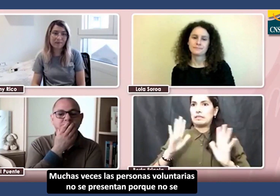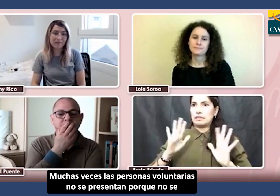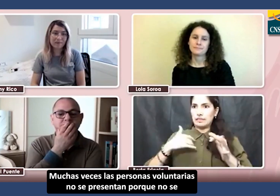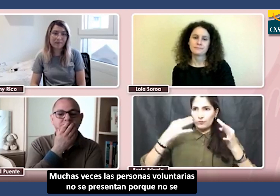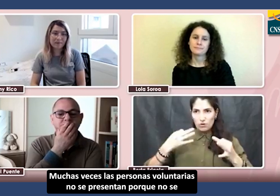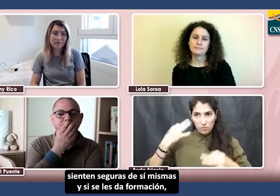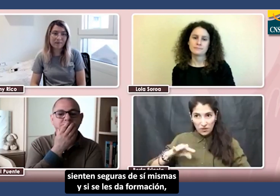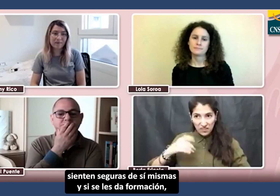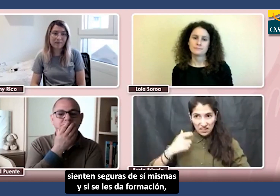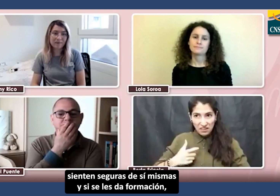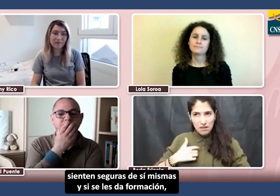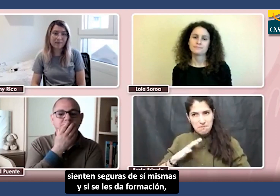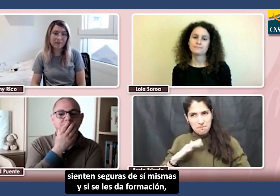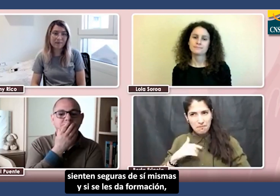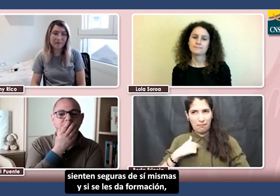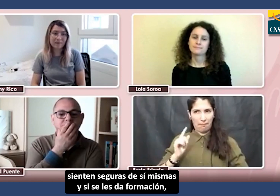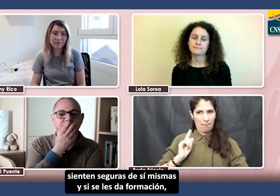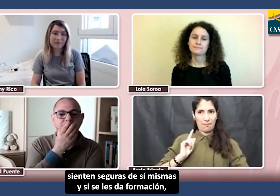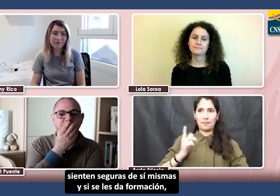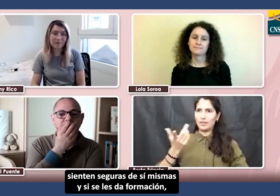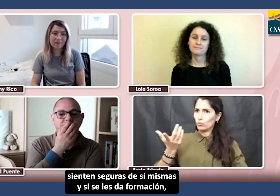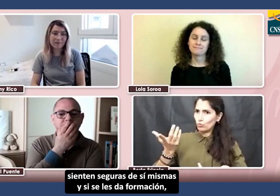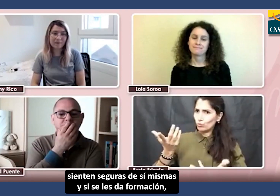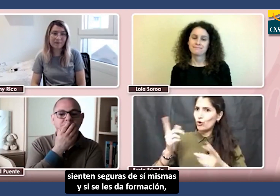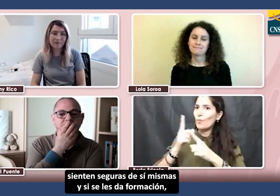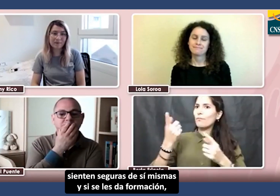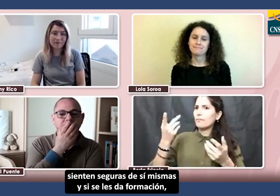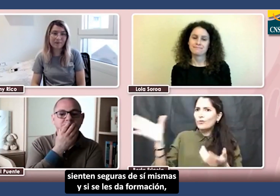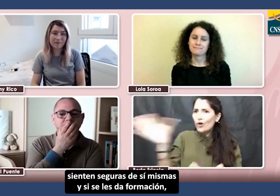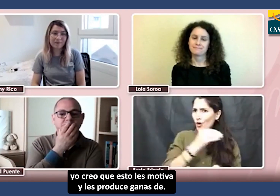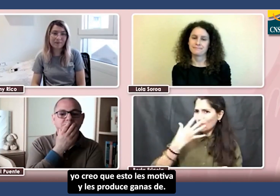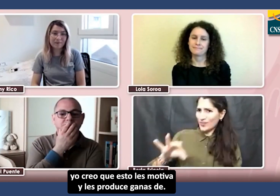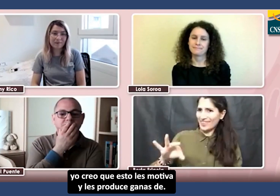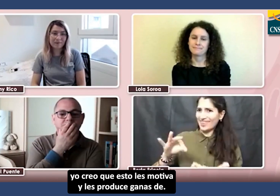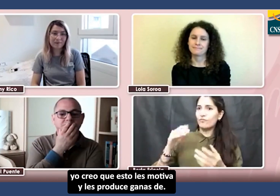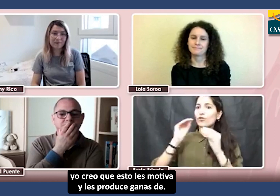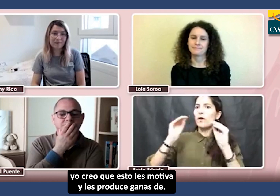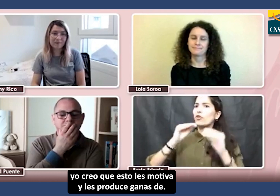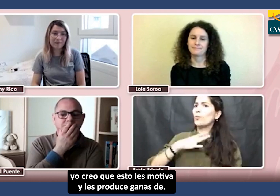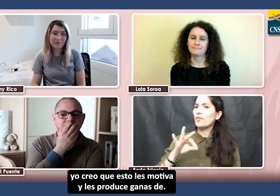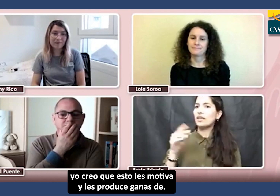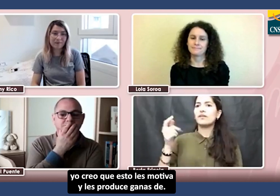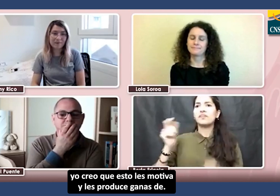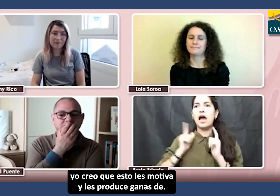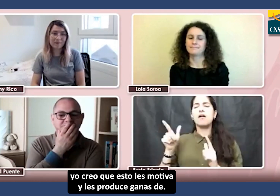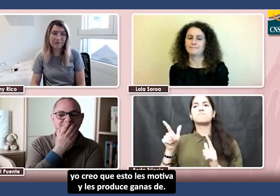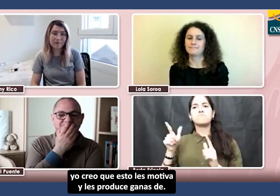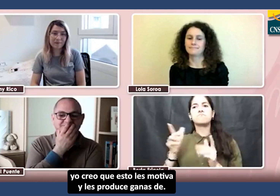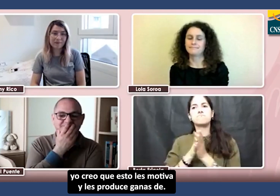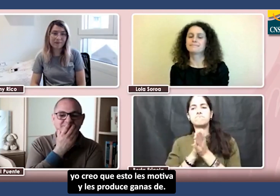porque no se sienten seguras de sí mismas. Y si se les da formación, yo creo que esto les motiva y les produce ganas de